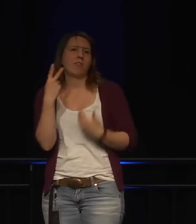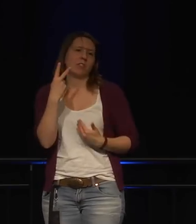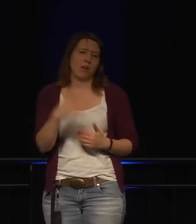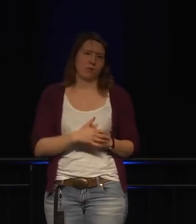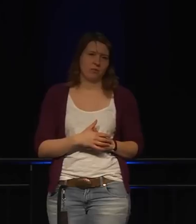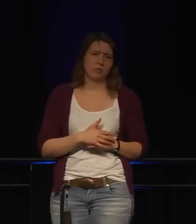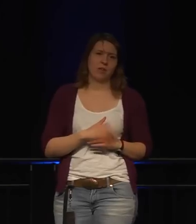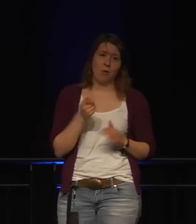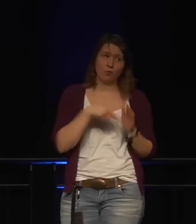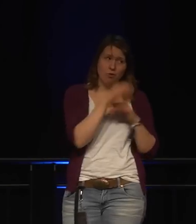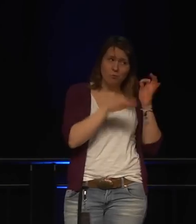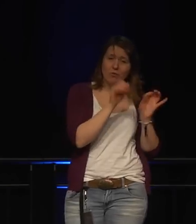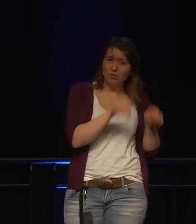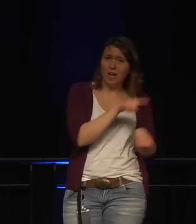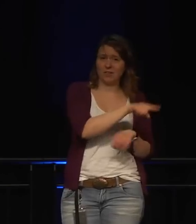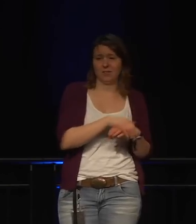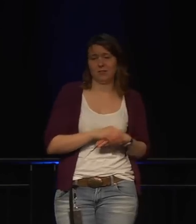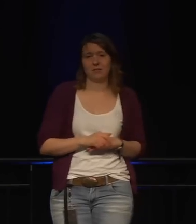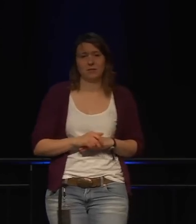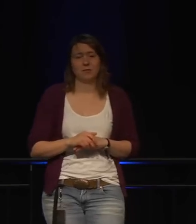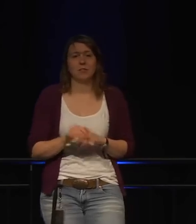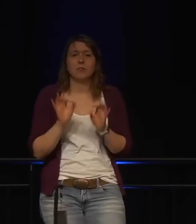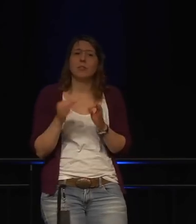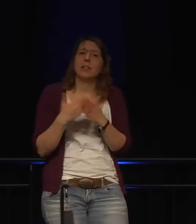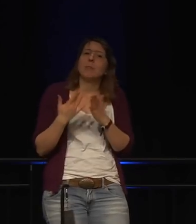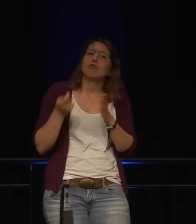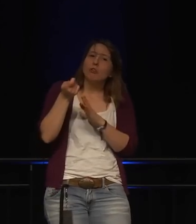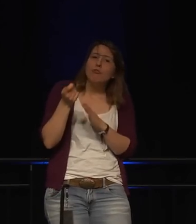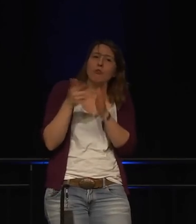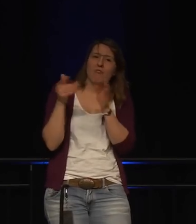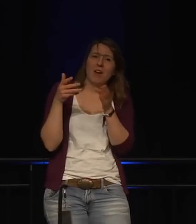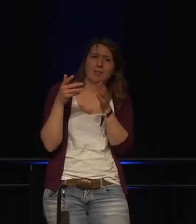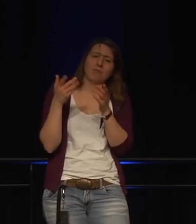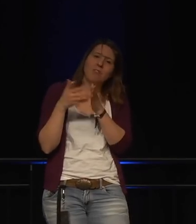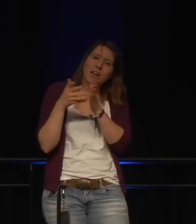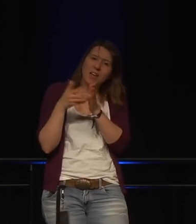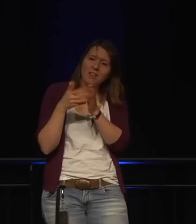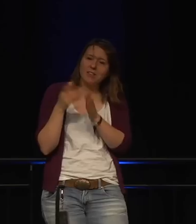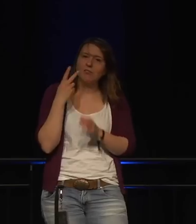der Eltern nachvollziehen. Das passiert auch mit diesem Spielzeug hier.